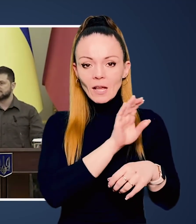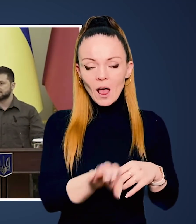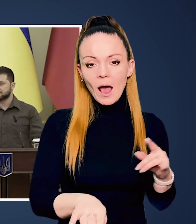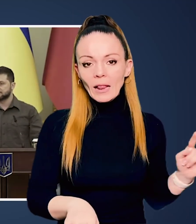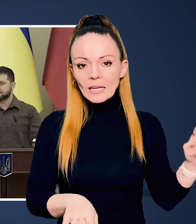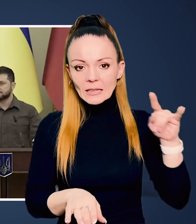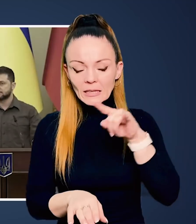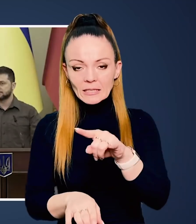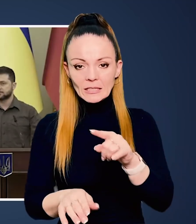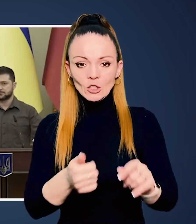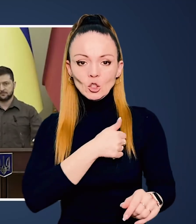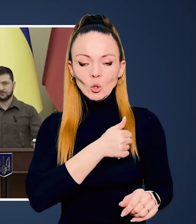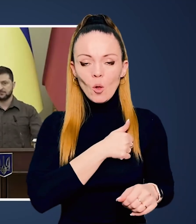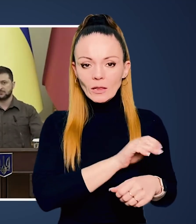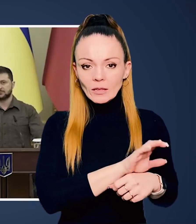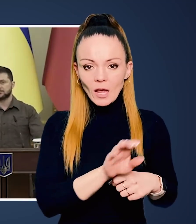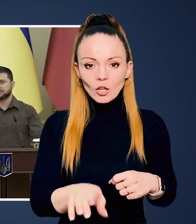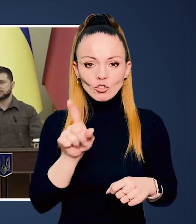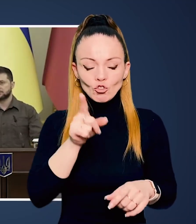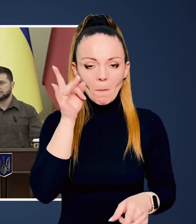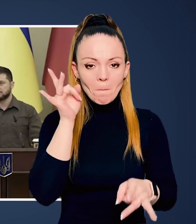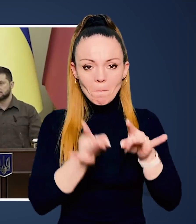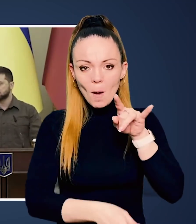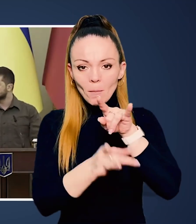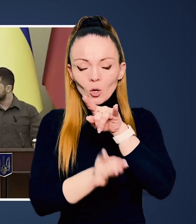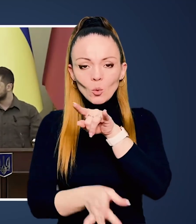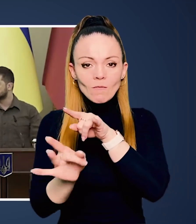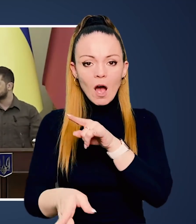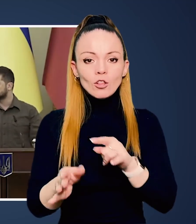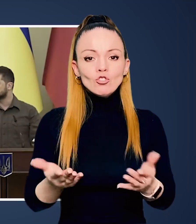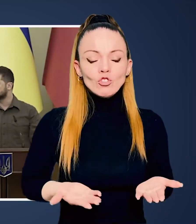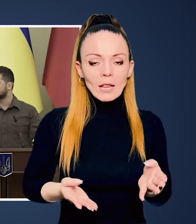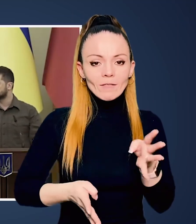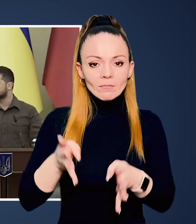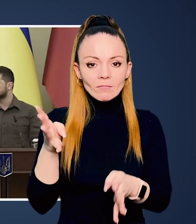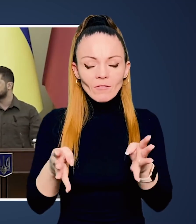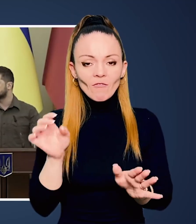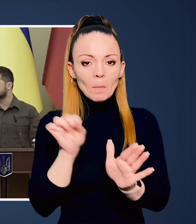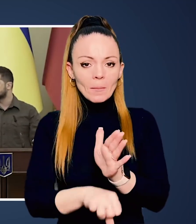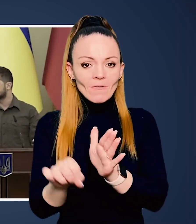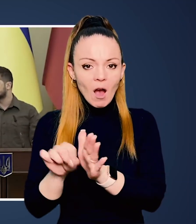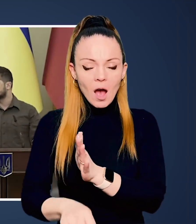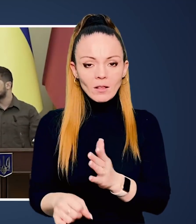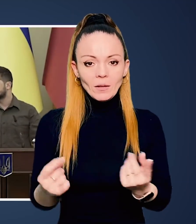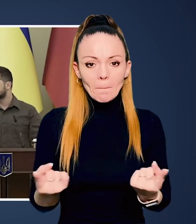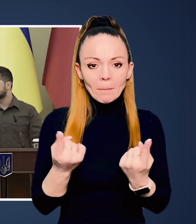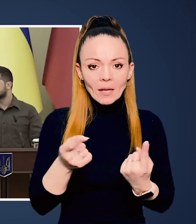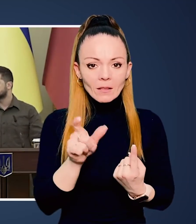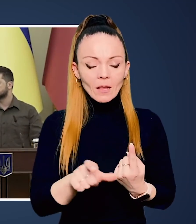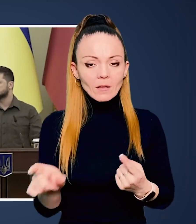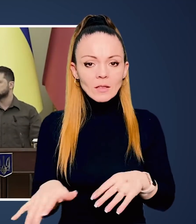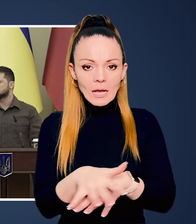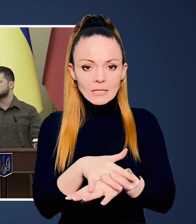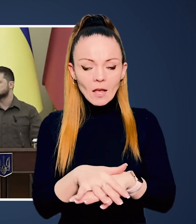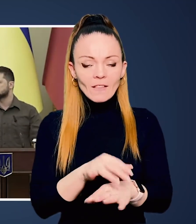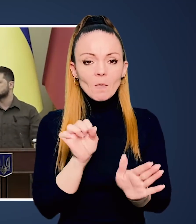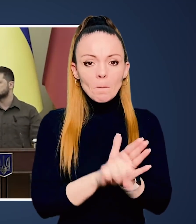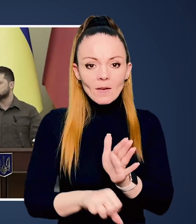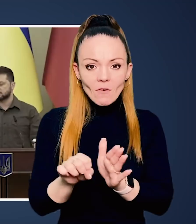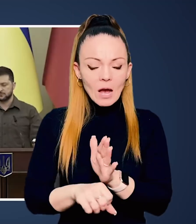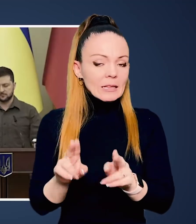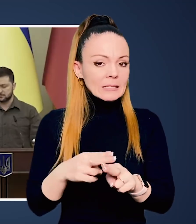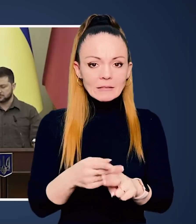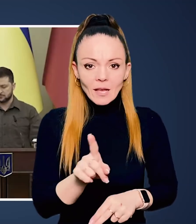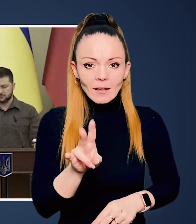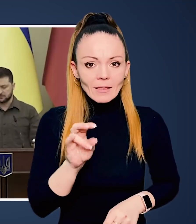літаки, якщо хтось висилає солдатів, щоб бомбардували житлові масиви, вбивали мирне населення,